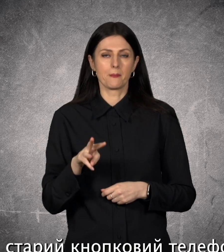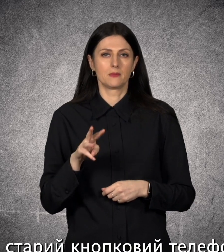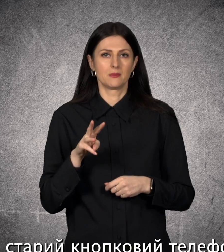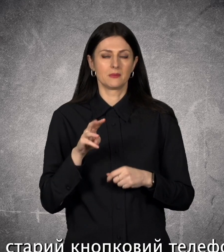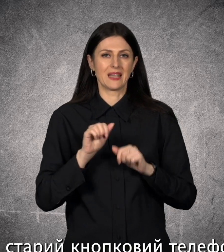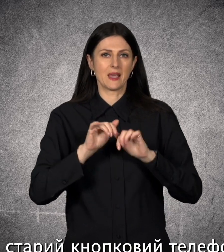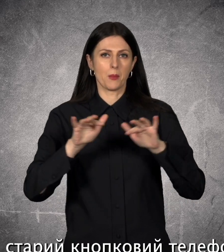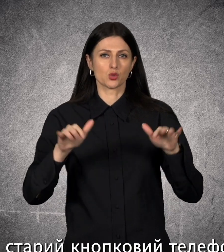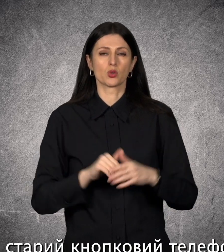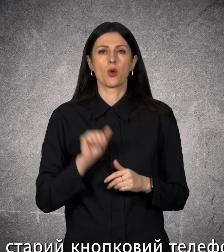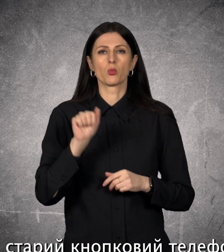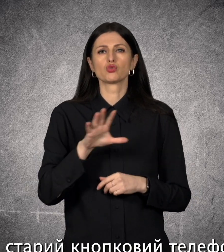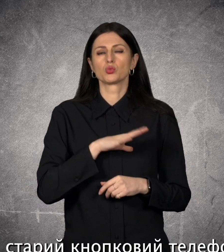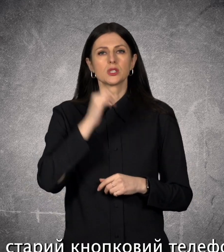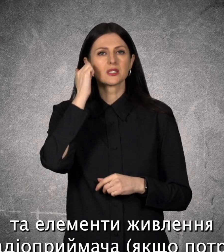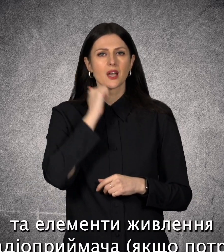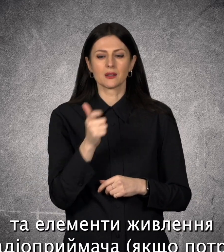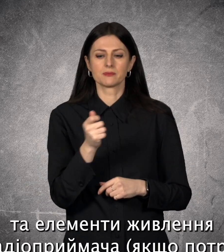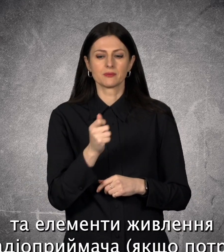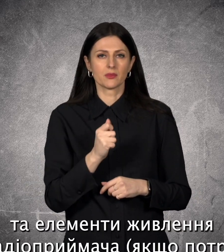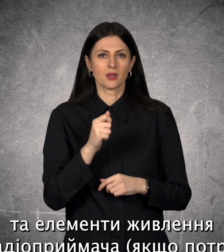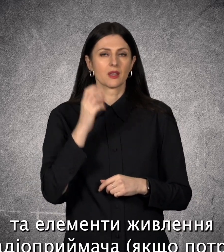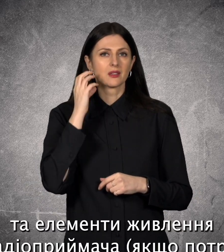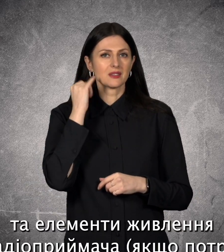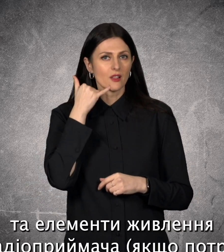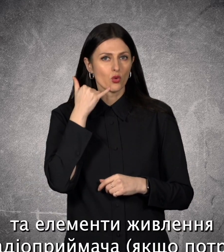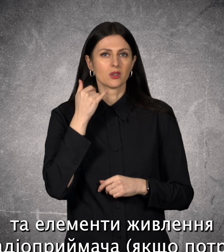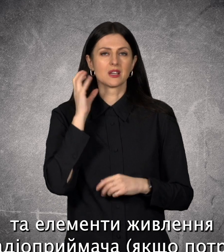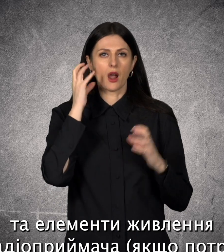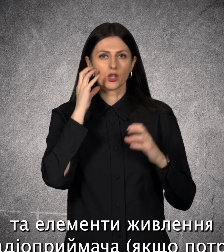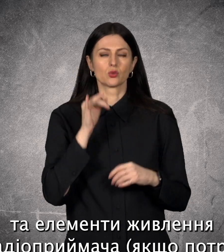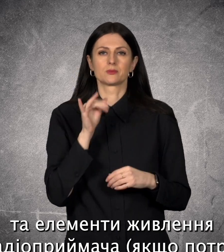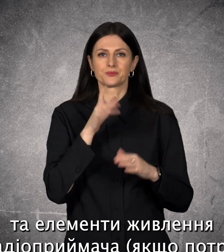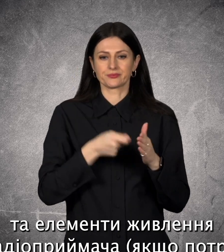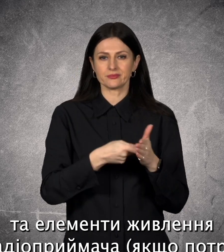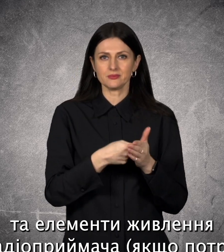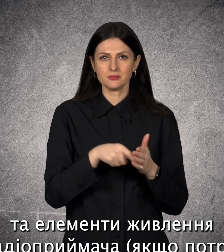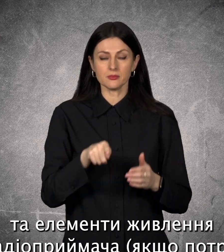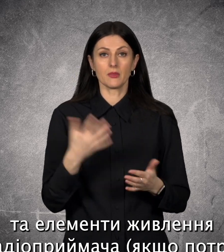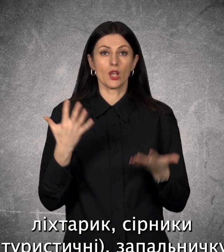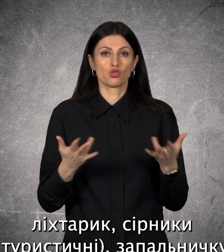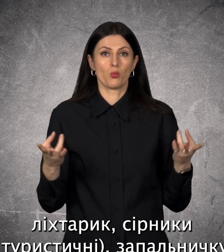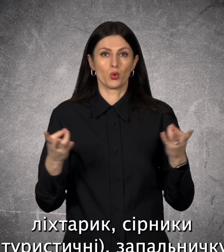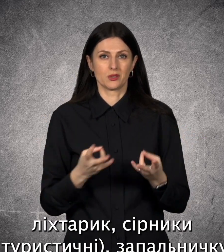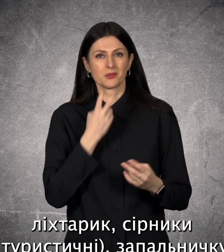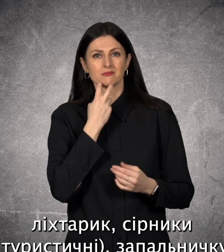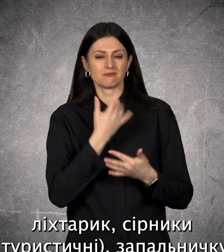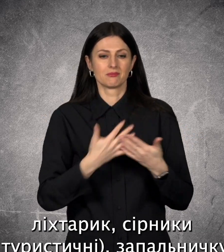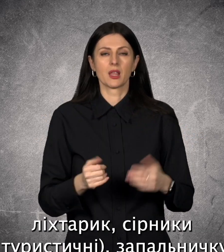бути старий кнопковий телефон з радіо. Та елементи живлення до радіоприймача, якщо потрібні. Ліхтарик, сірники,